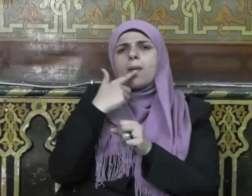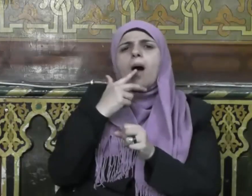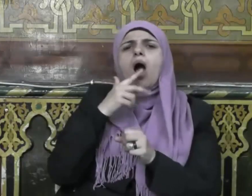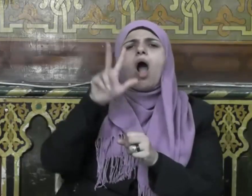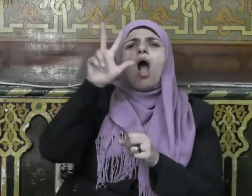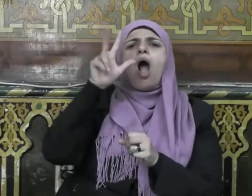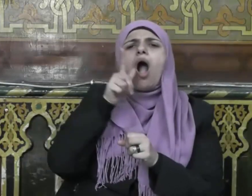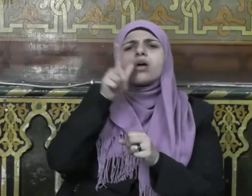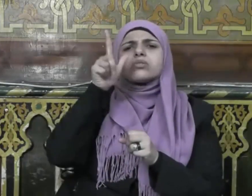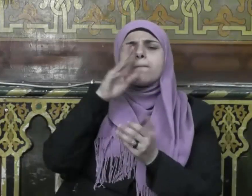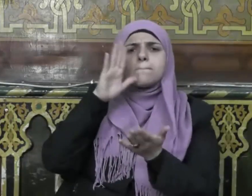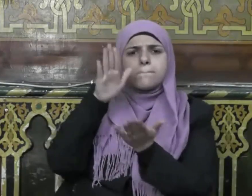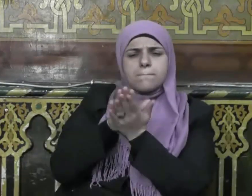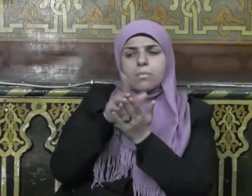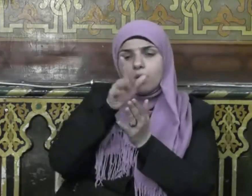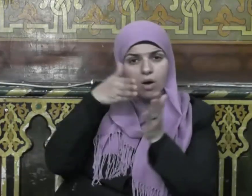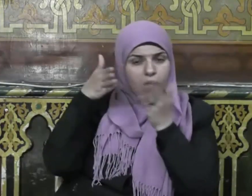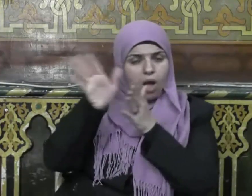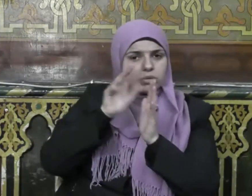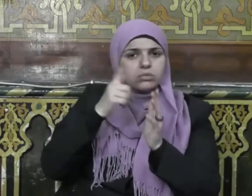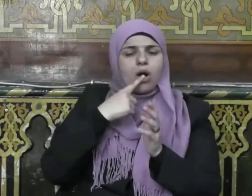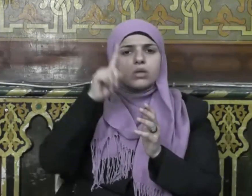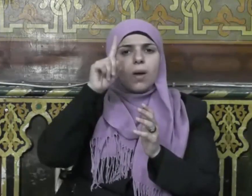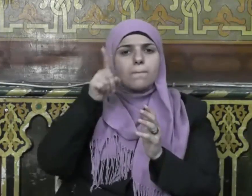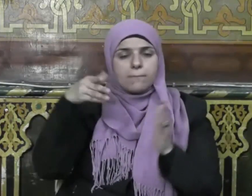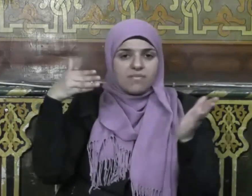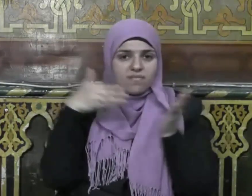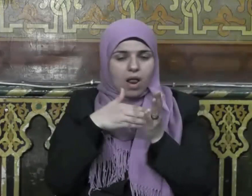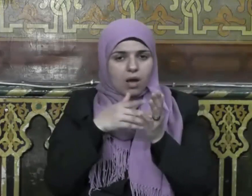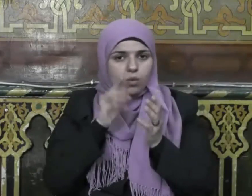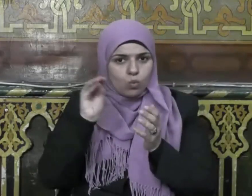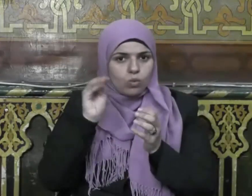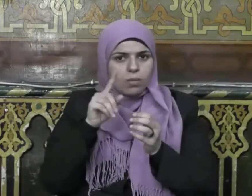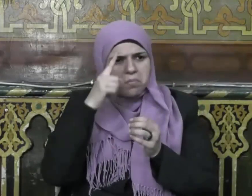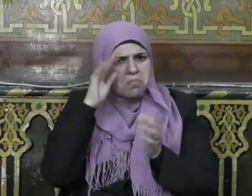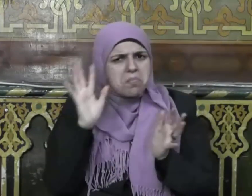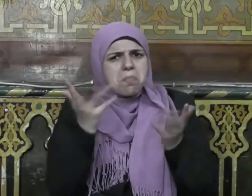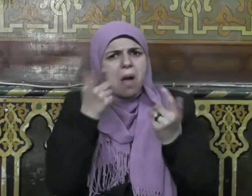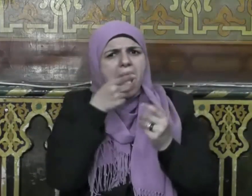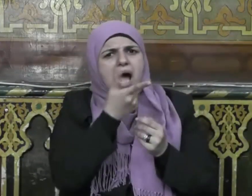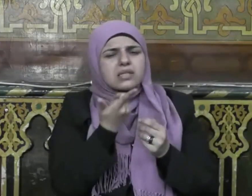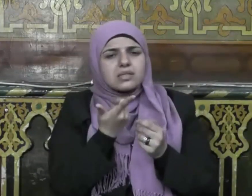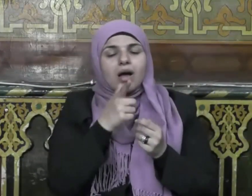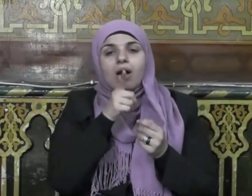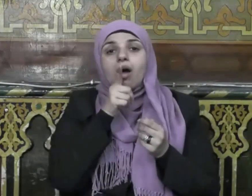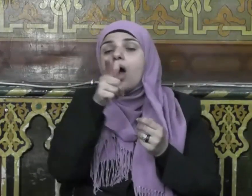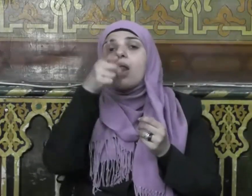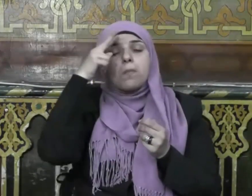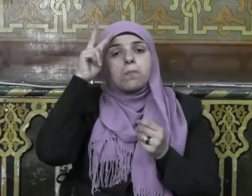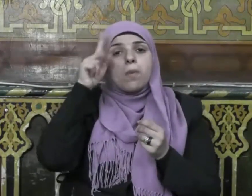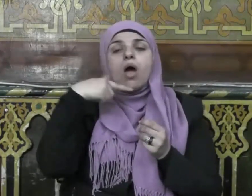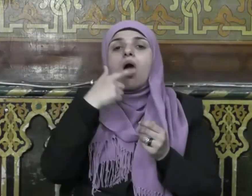وسلم قسما ودفعه إليه قال ما هذا قالوا قسم